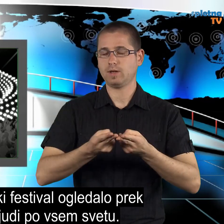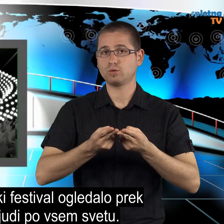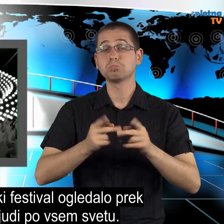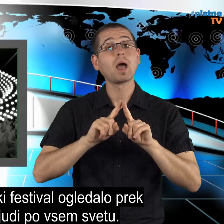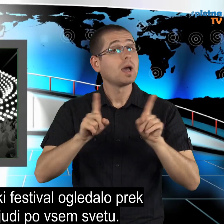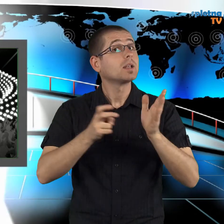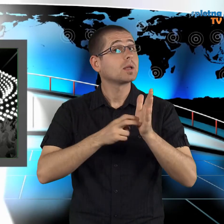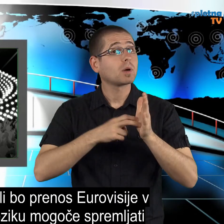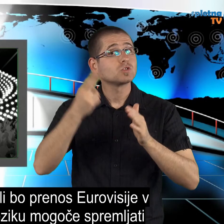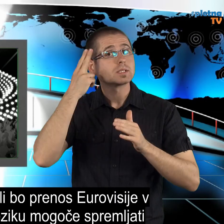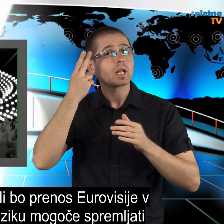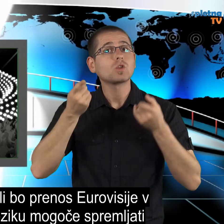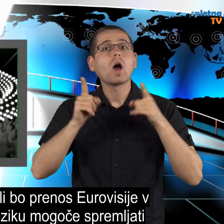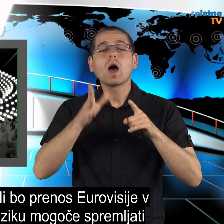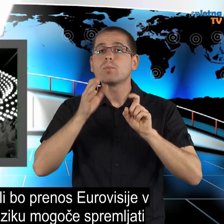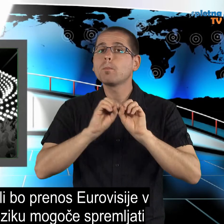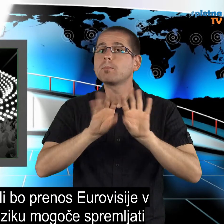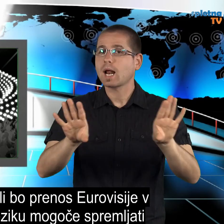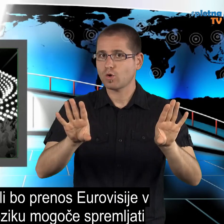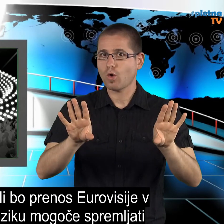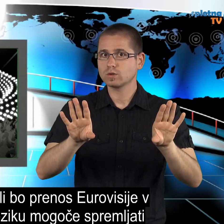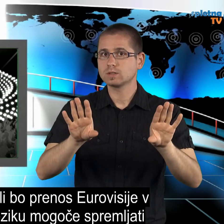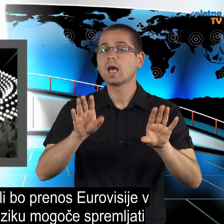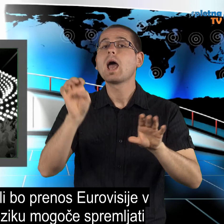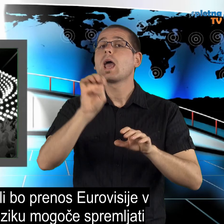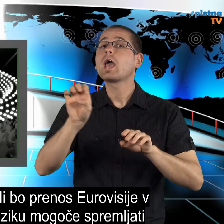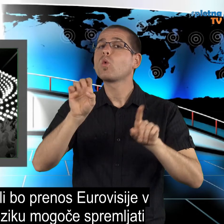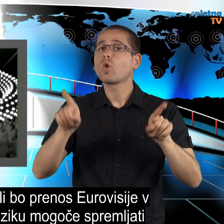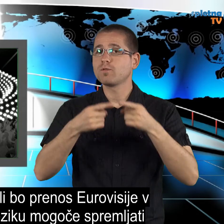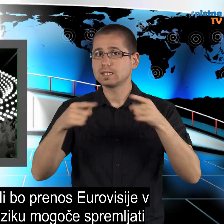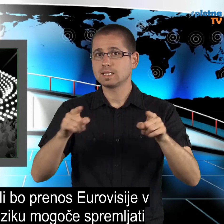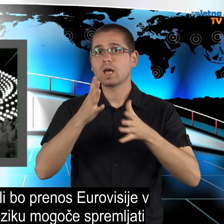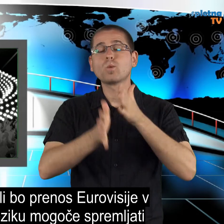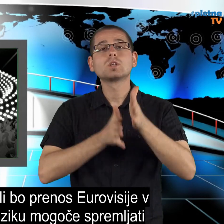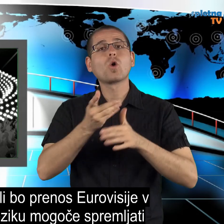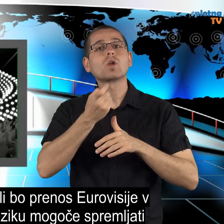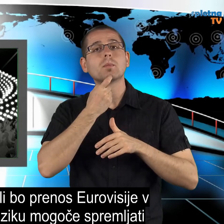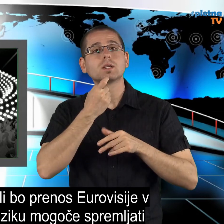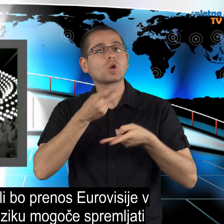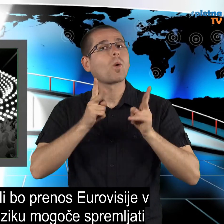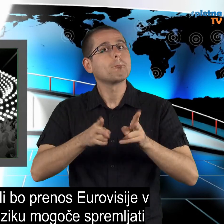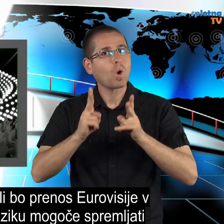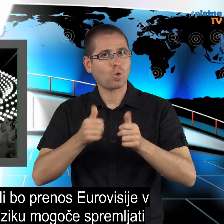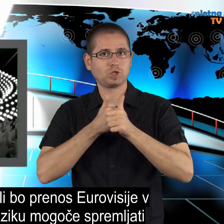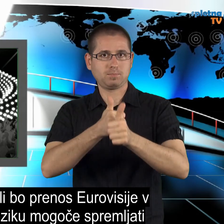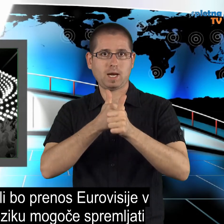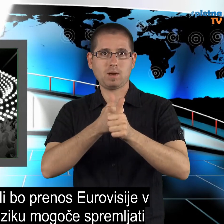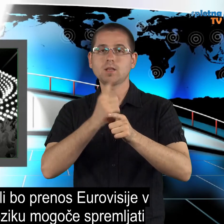Ni še znano, ali bo prenos Eurovizije v znakovnem jeziku mogoče spremljati tudi prek spleta in naše